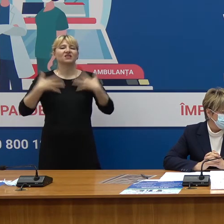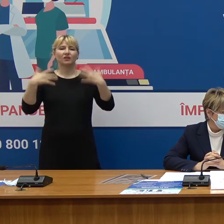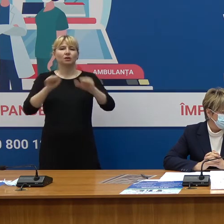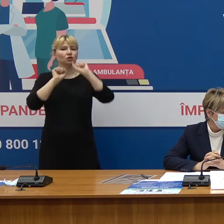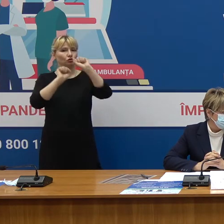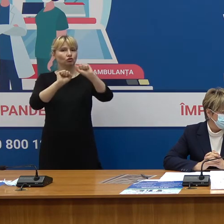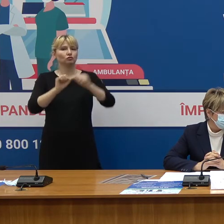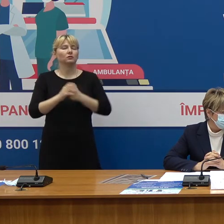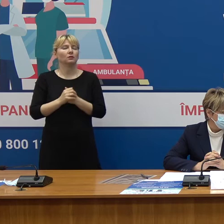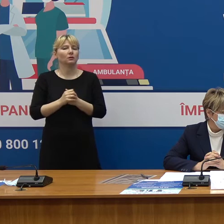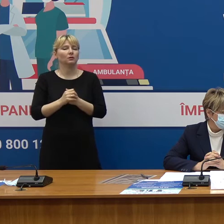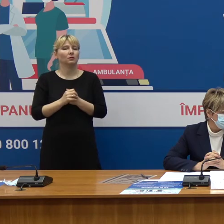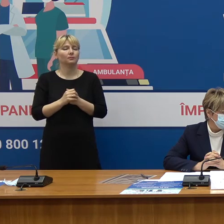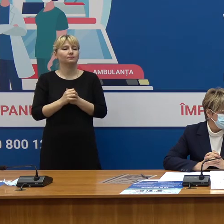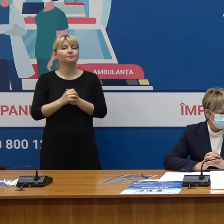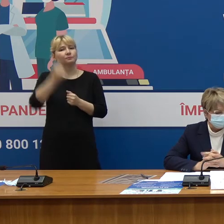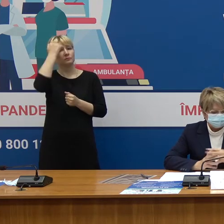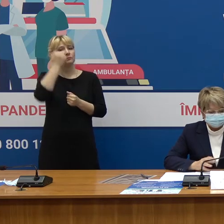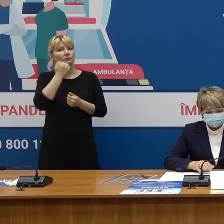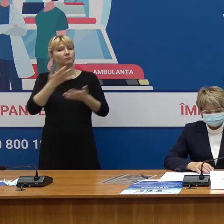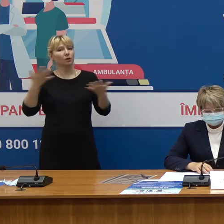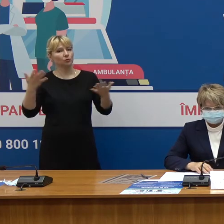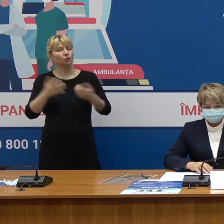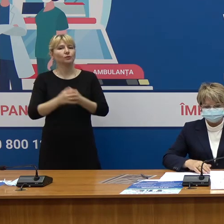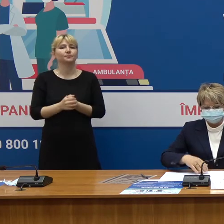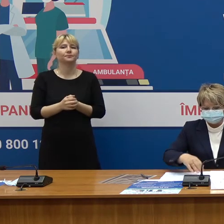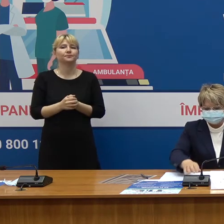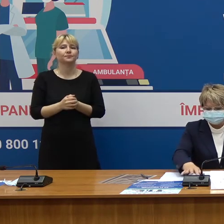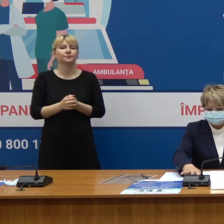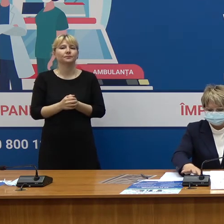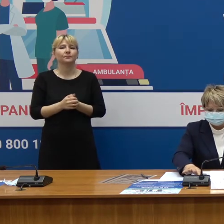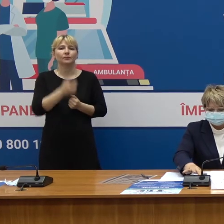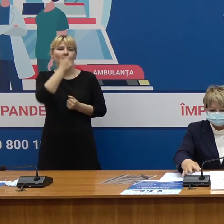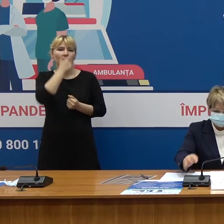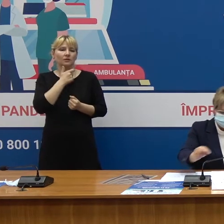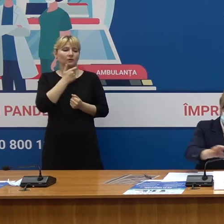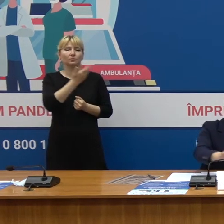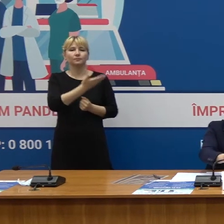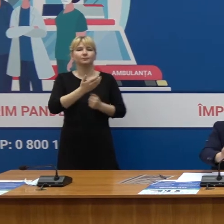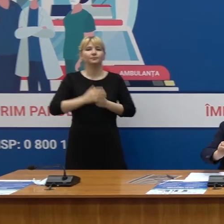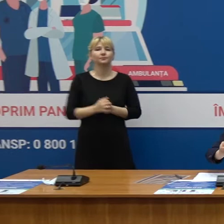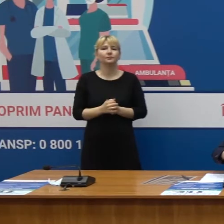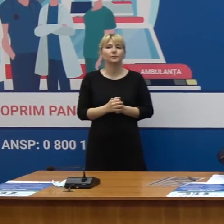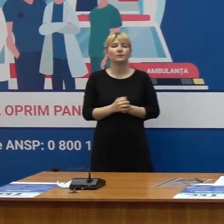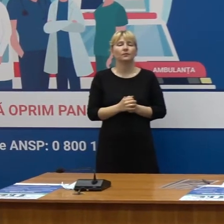Protecției Sociale Vă mulțumesc foarte mult Doamna Președință, ne ne adevărăm cu vă rog